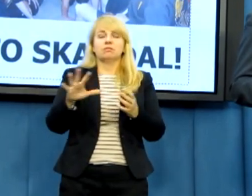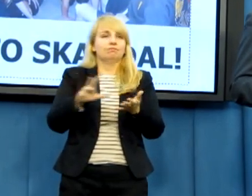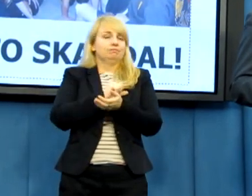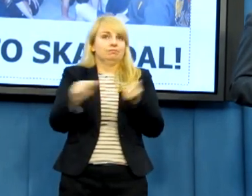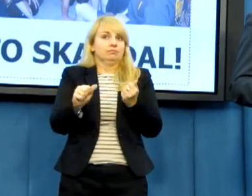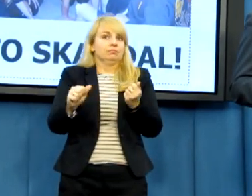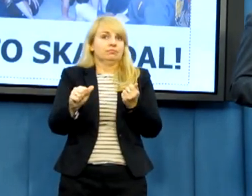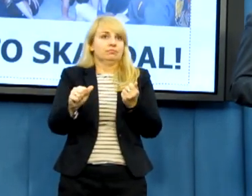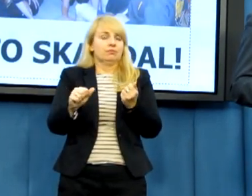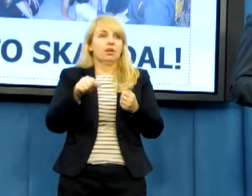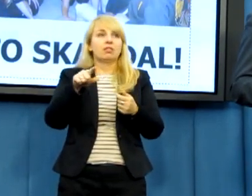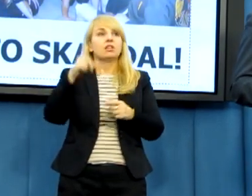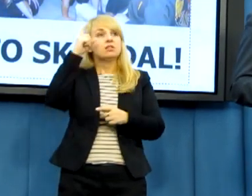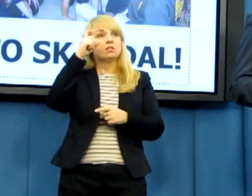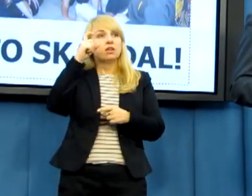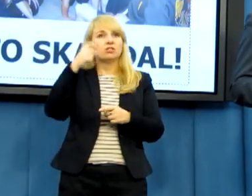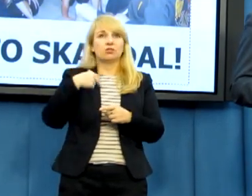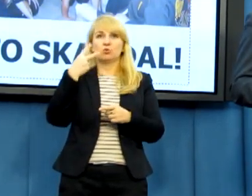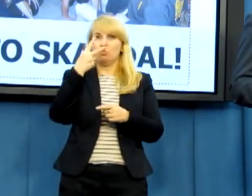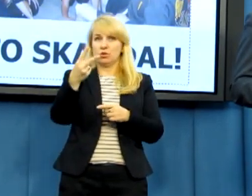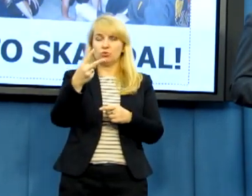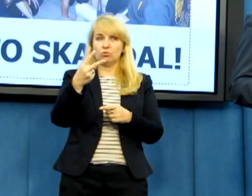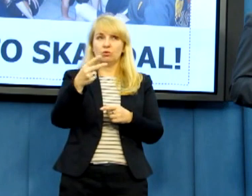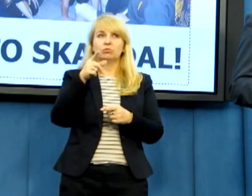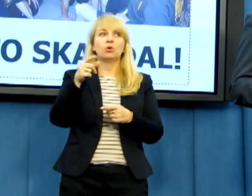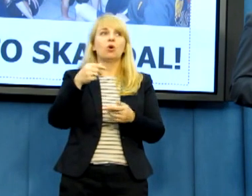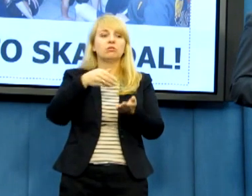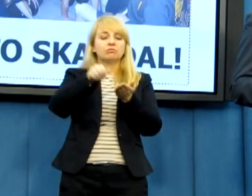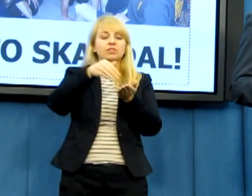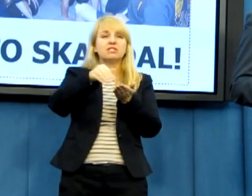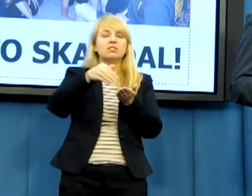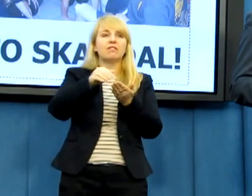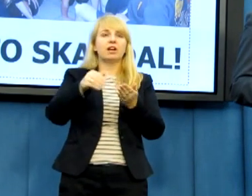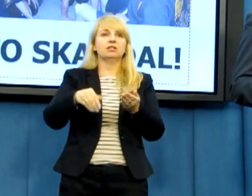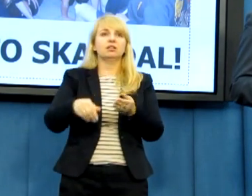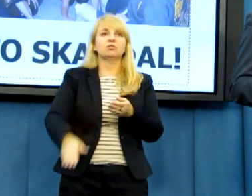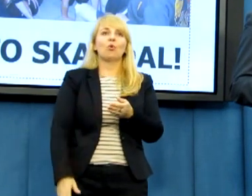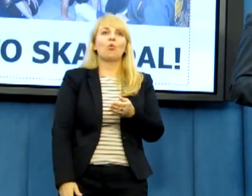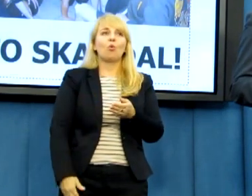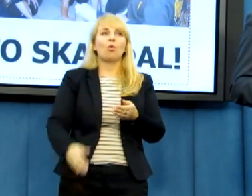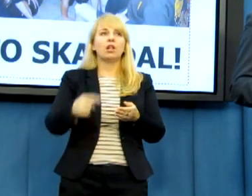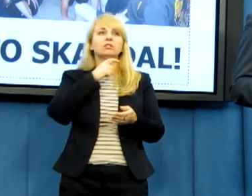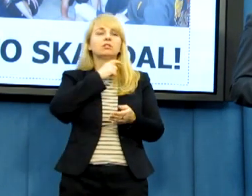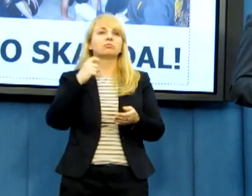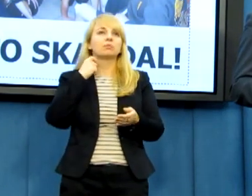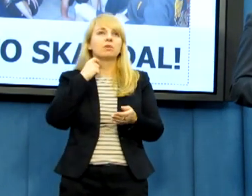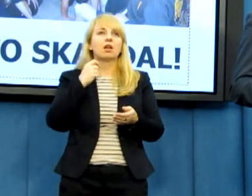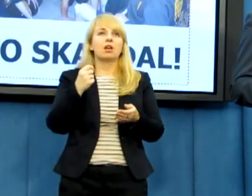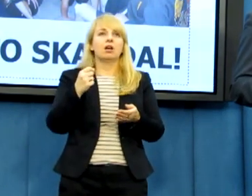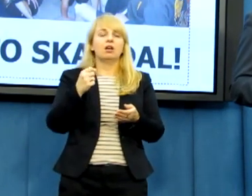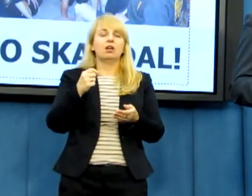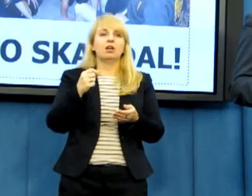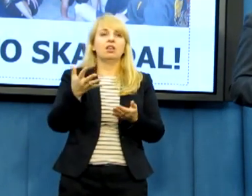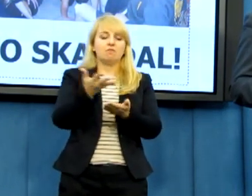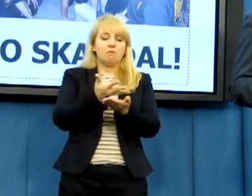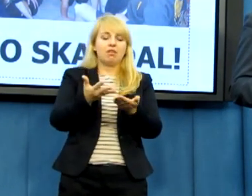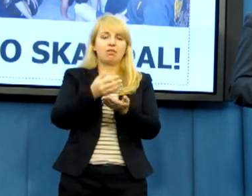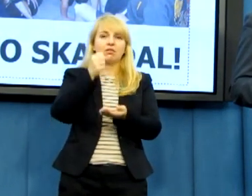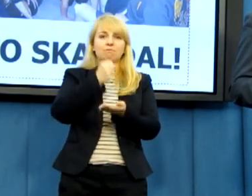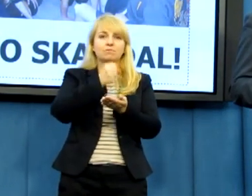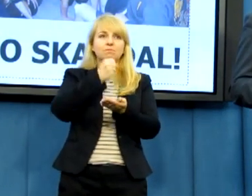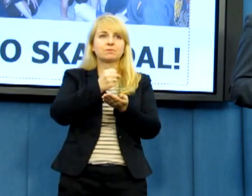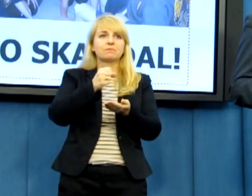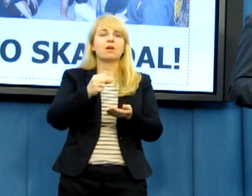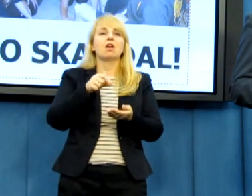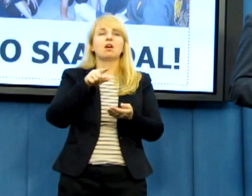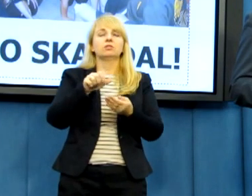te zdjęcia, które zobaczyłem to zlizywanie z kolan duchownego i tej śmietany jest to ewidentnie